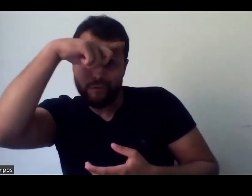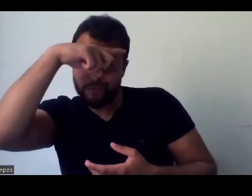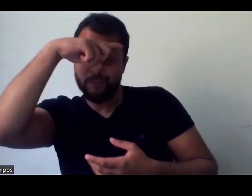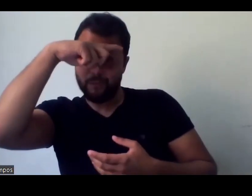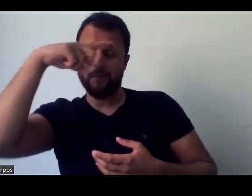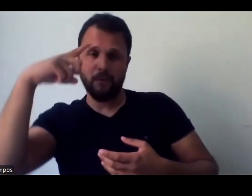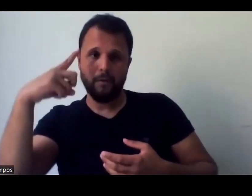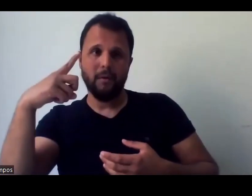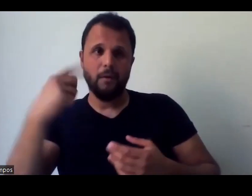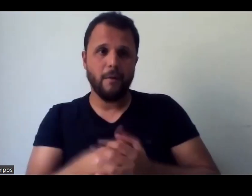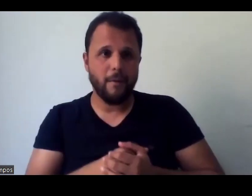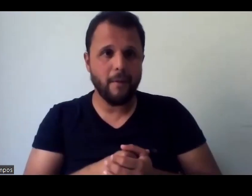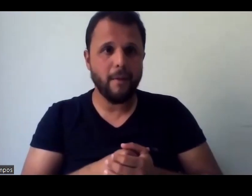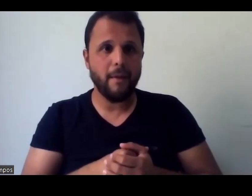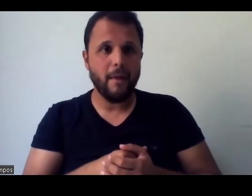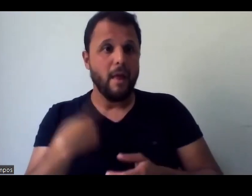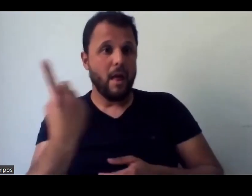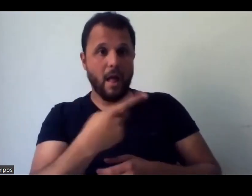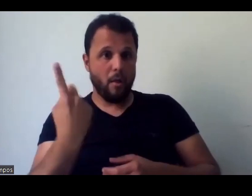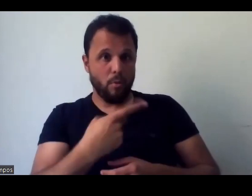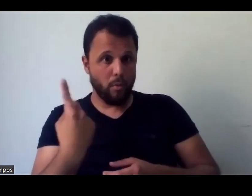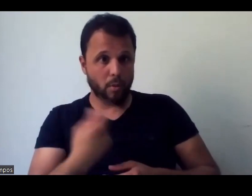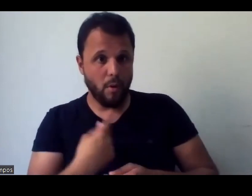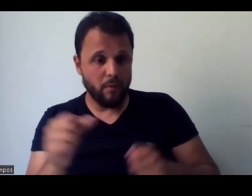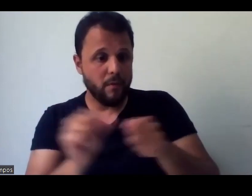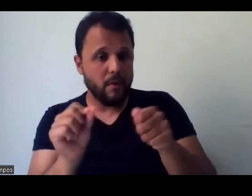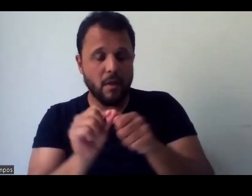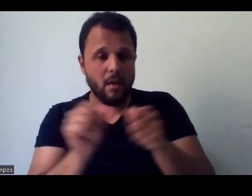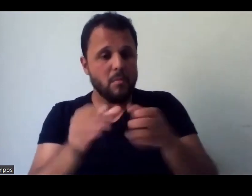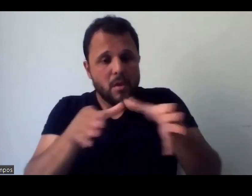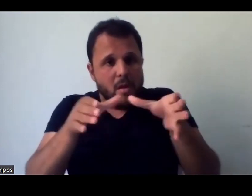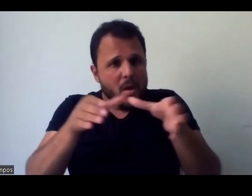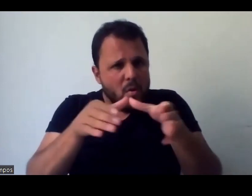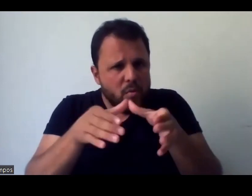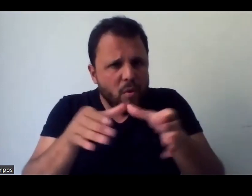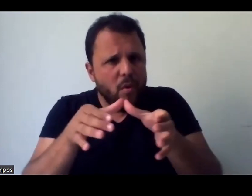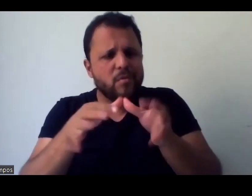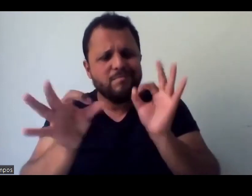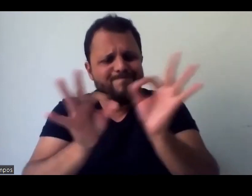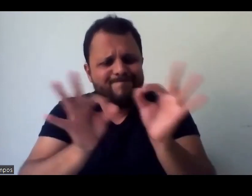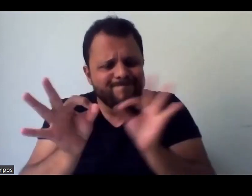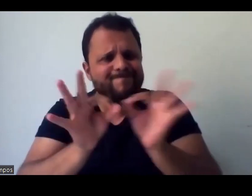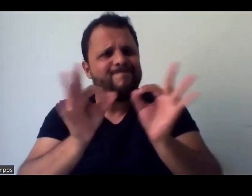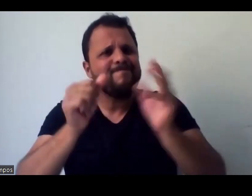é promover a gente aqui, fóruns, para que esses museus